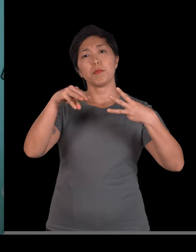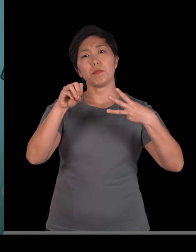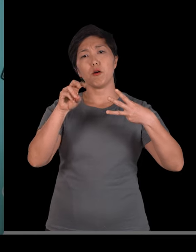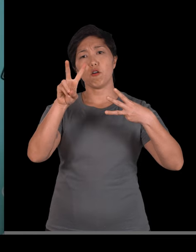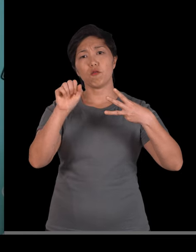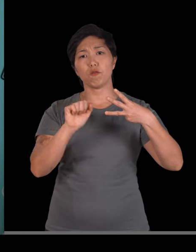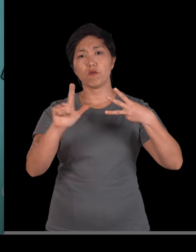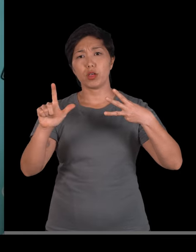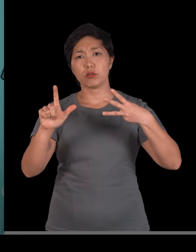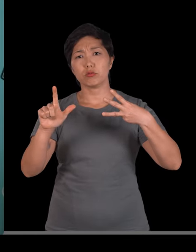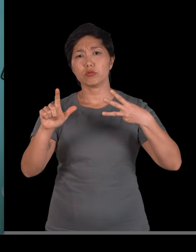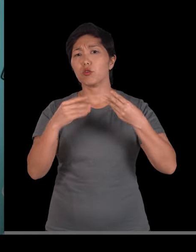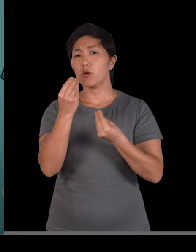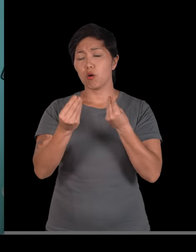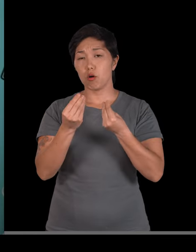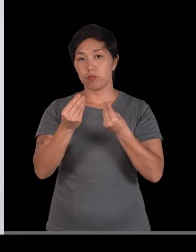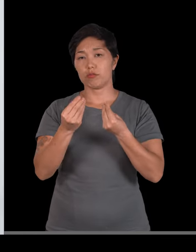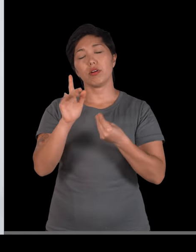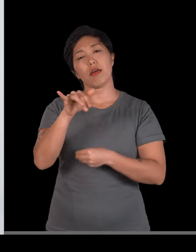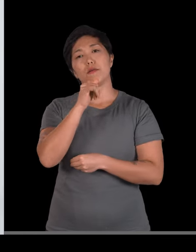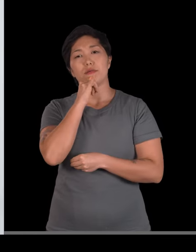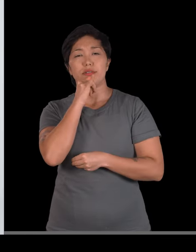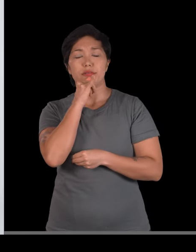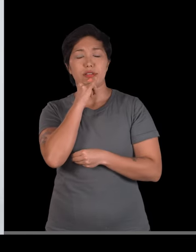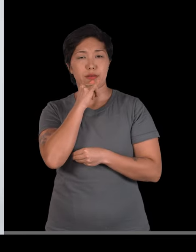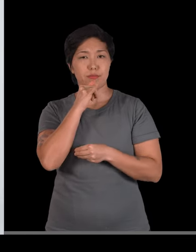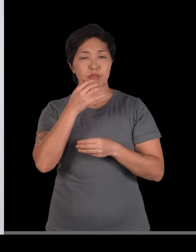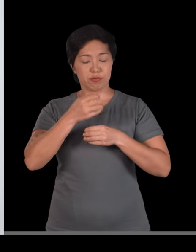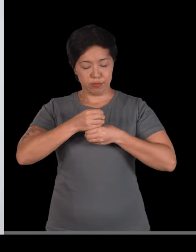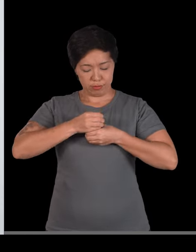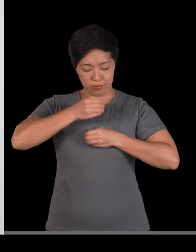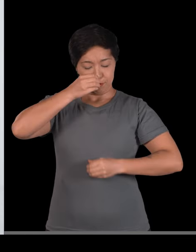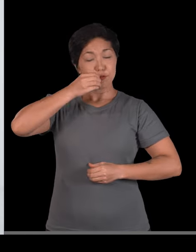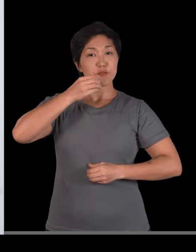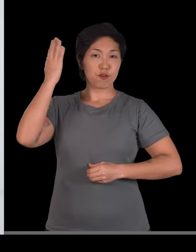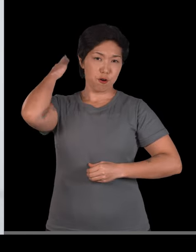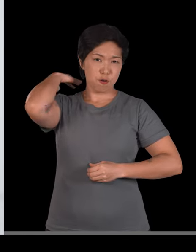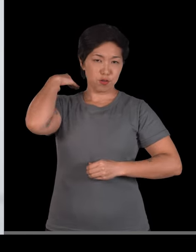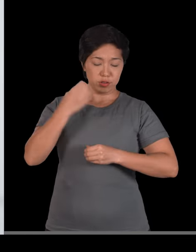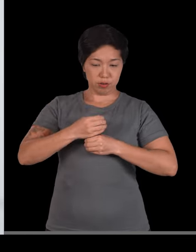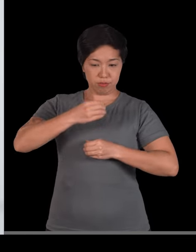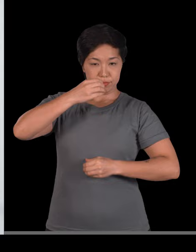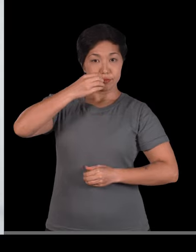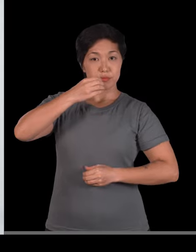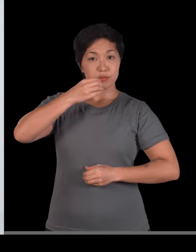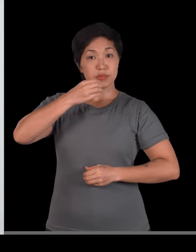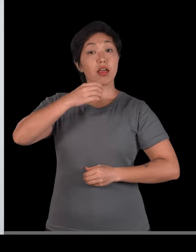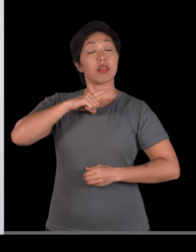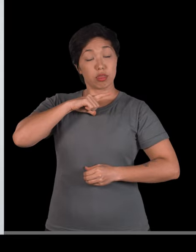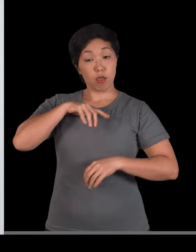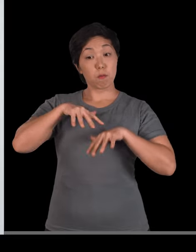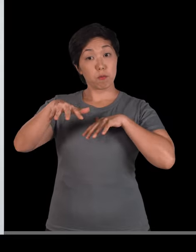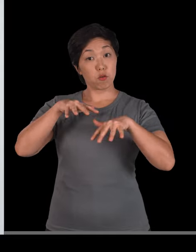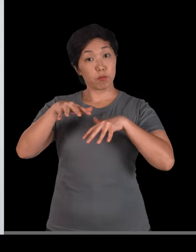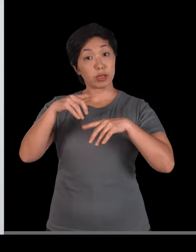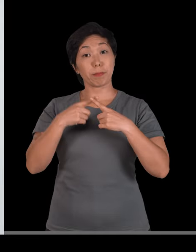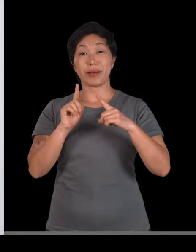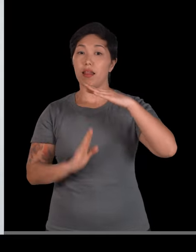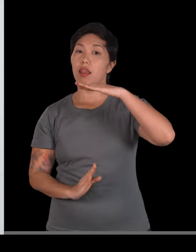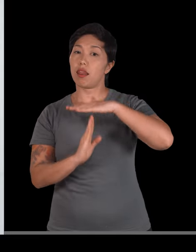exemplo clássico, as vértebras da coluna. A gente tem um movimento, mas uma movimentação limitada.